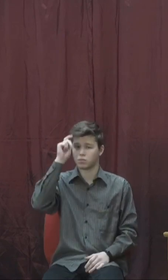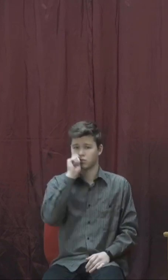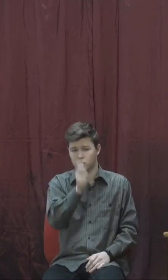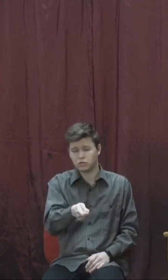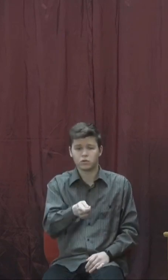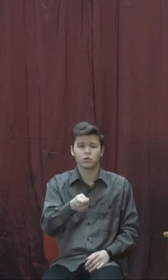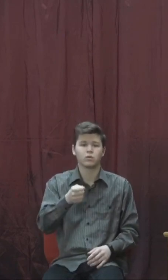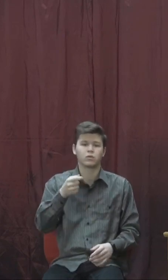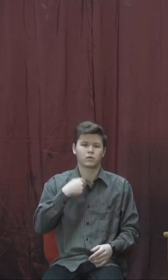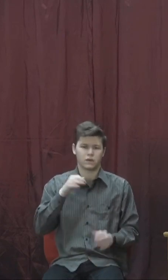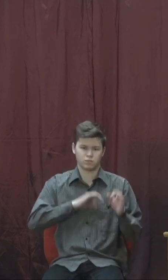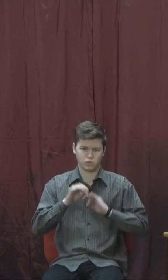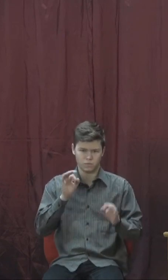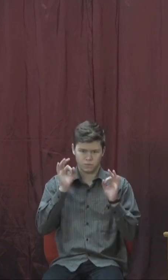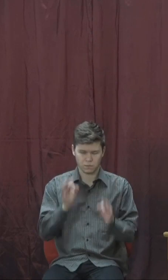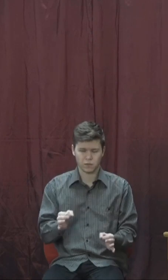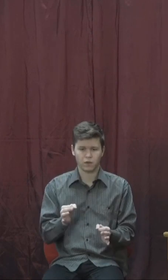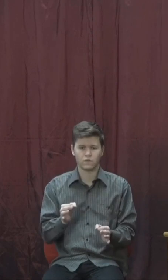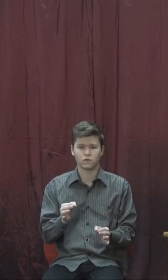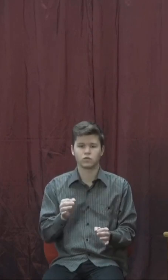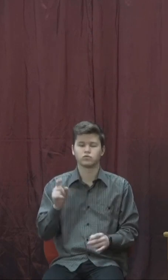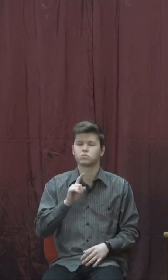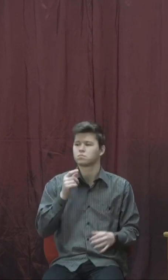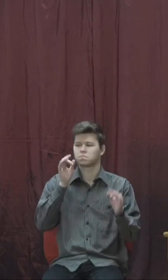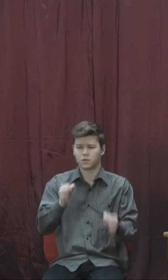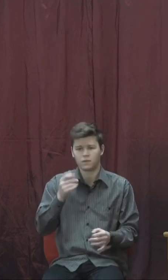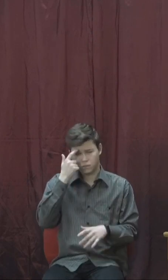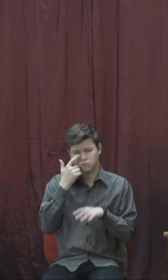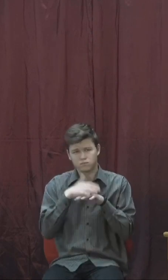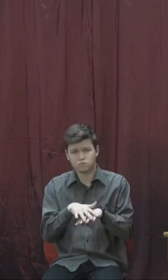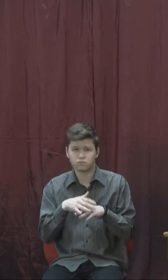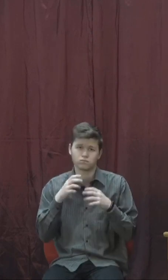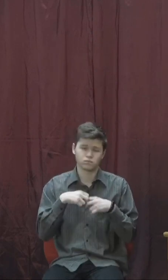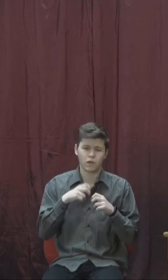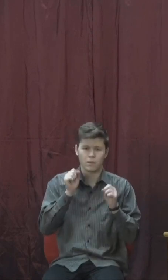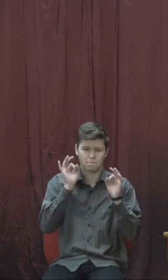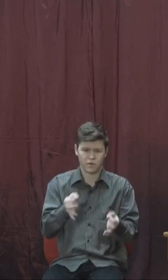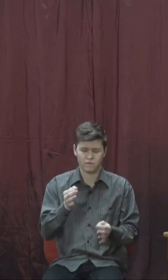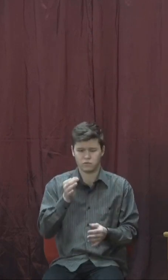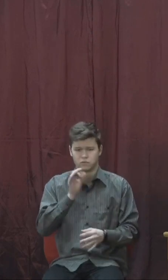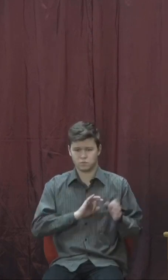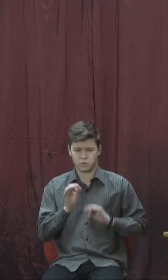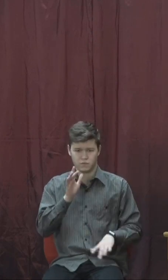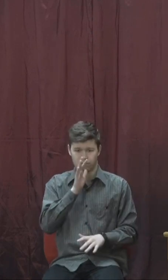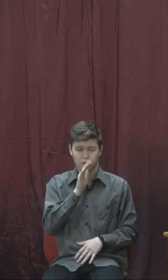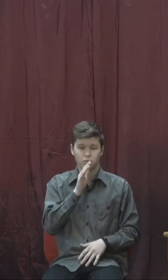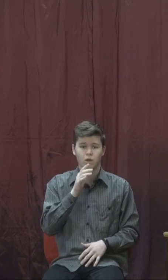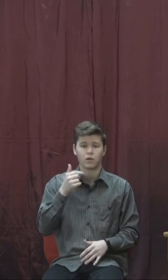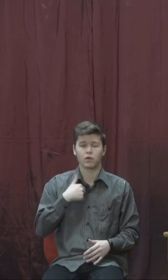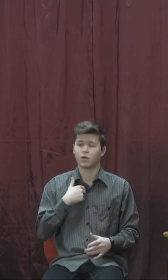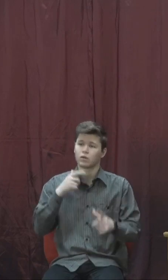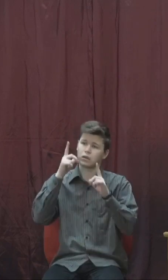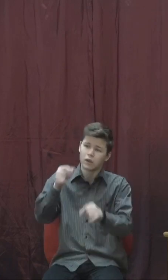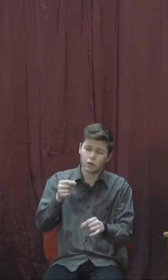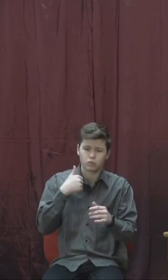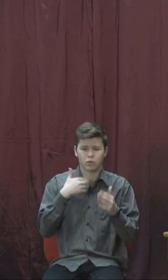максимально, щоб він використовувався раціонально, розумно. І чи ми рухаємося, чи ми вдома,